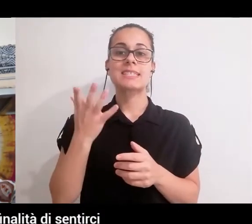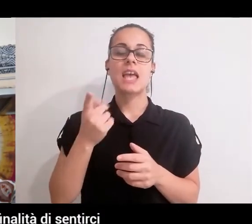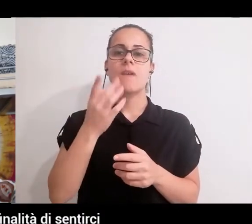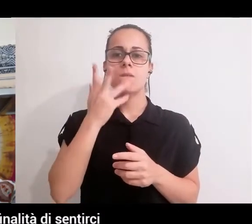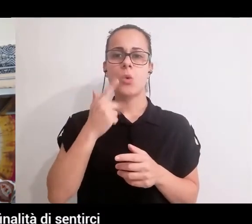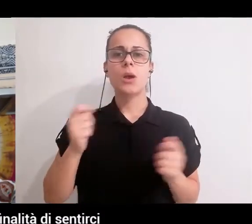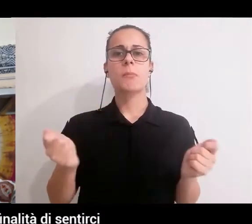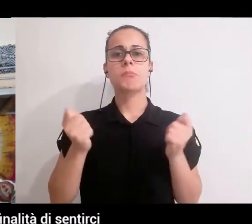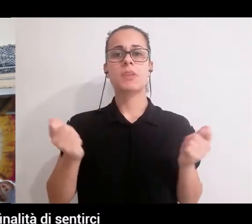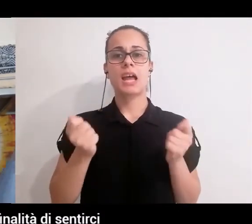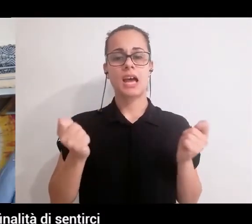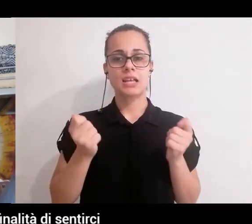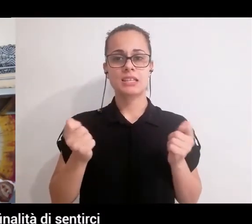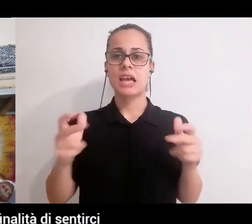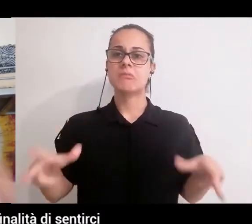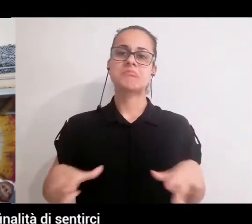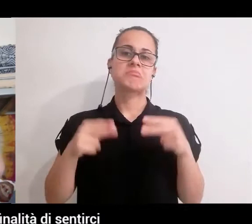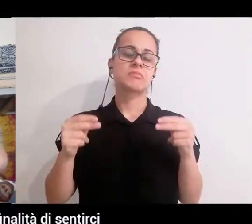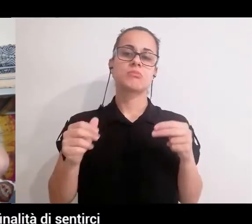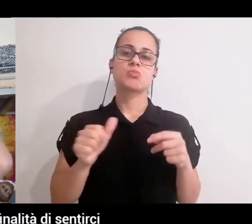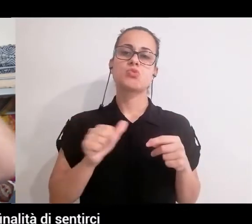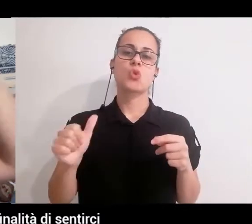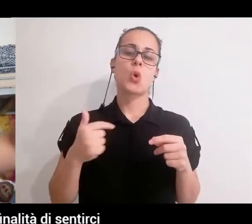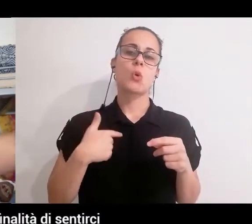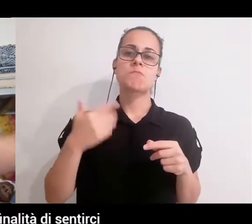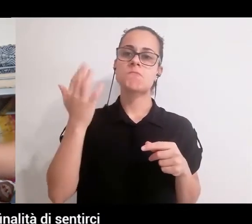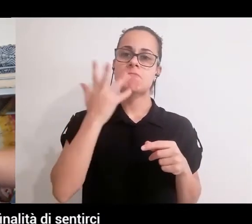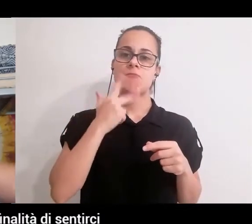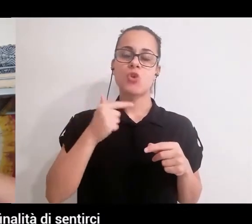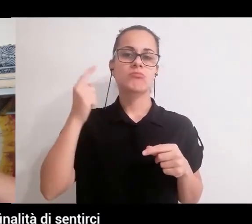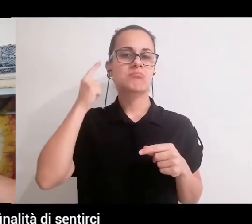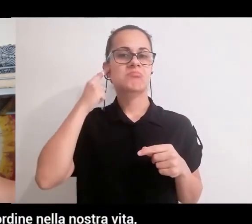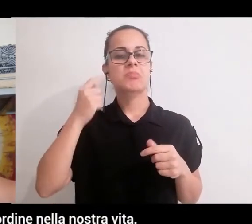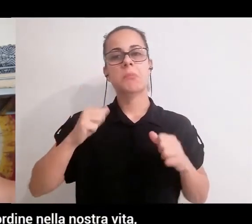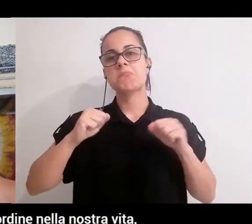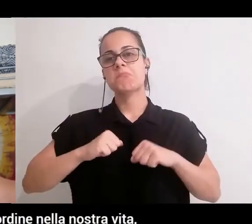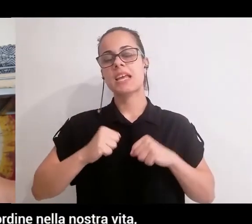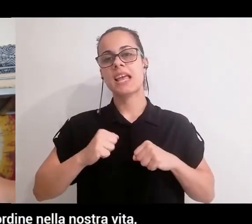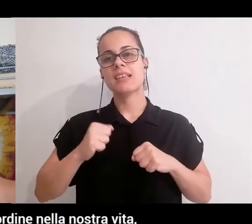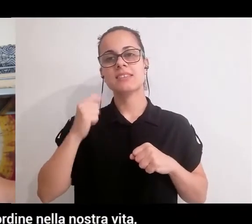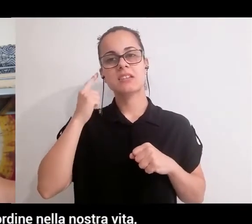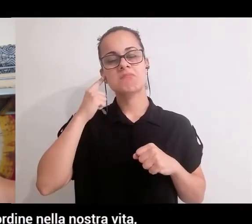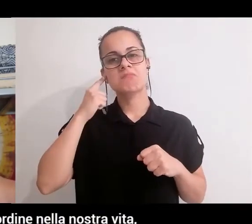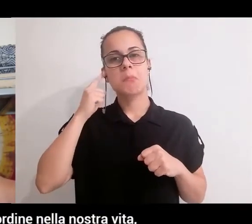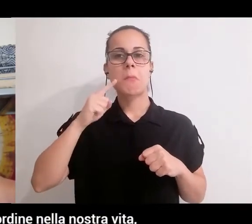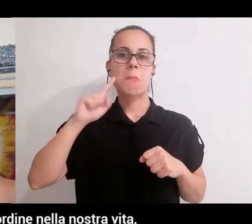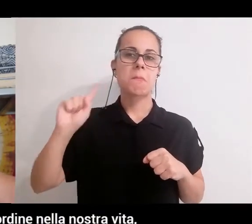inizialmente appunto solo con la finalità di sentirci meglio, di